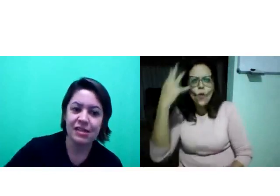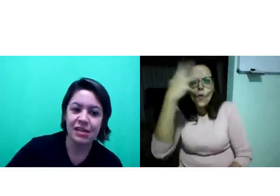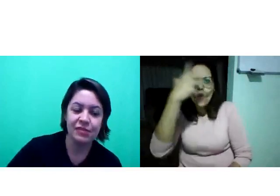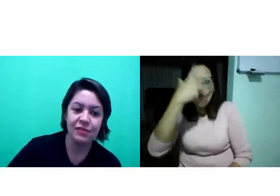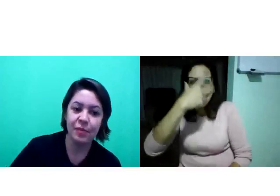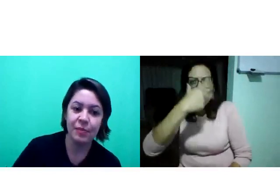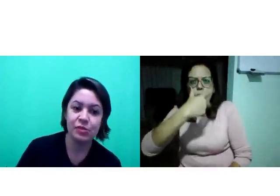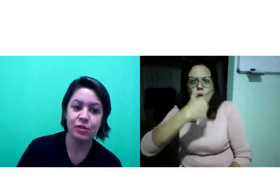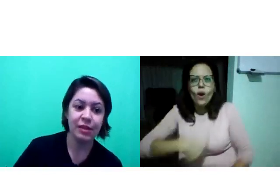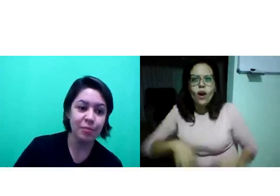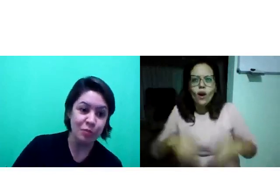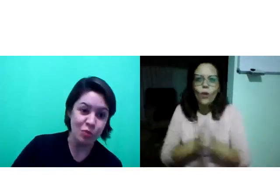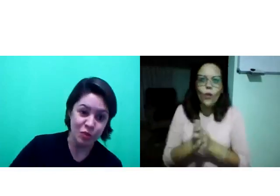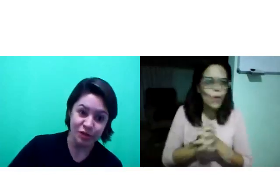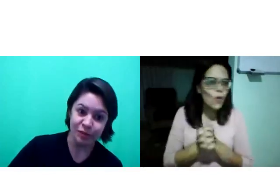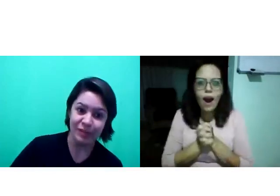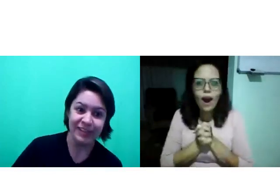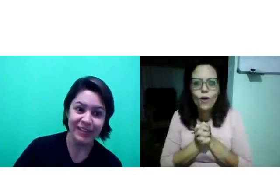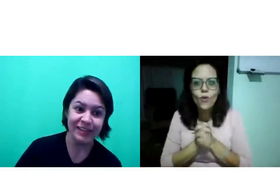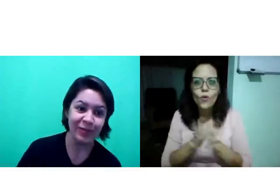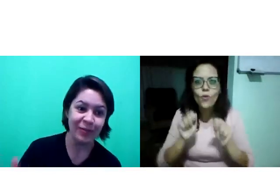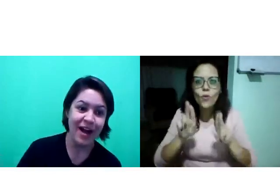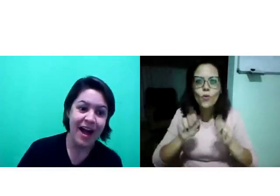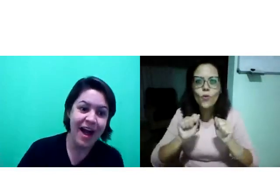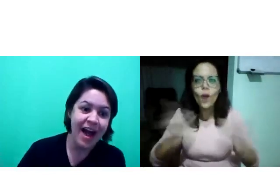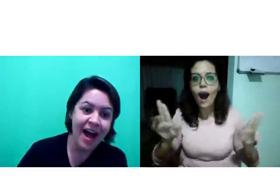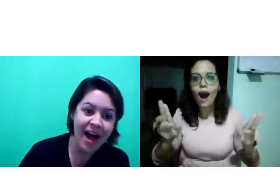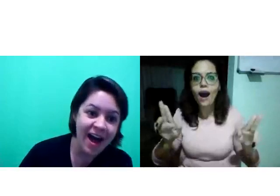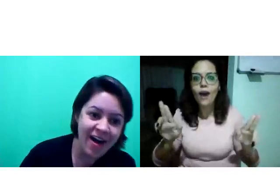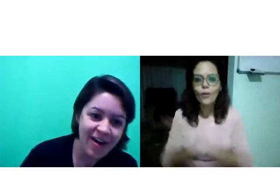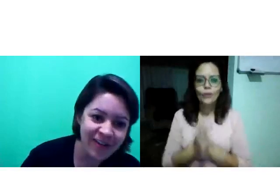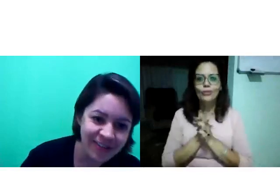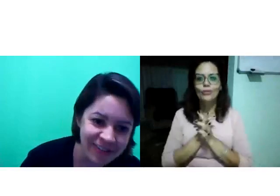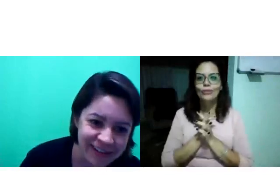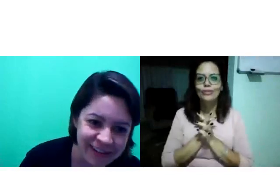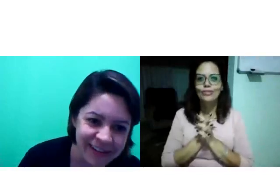Acontece, né? Você vê uma pessoa que é muito bonita. Uau!